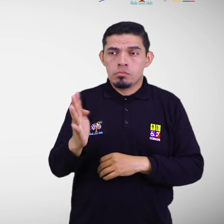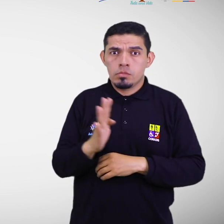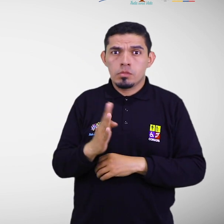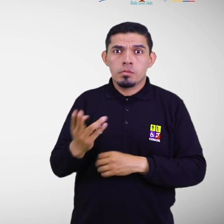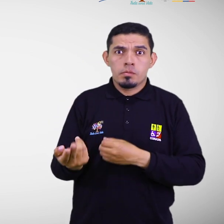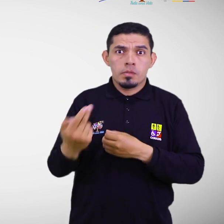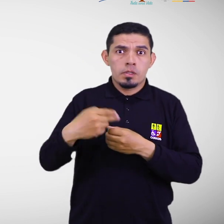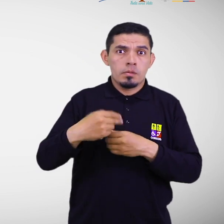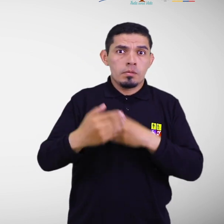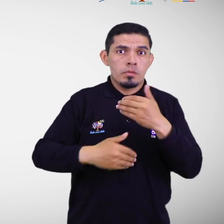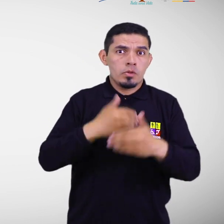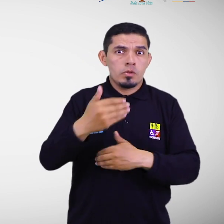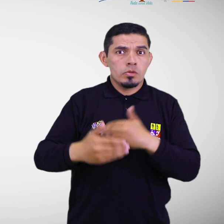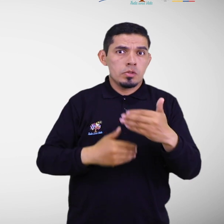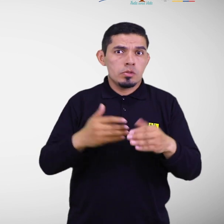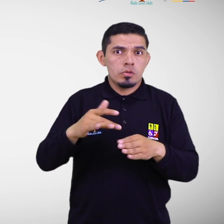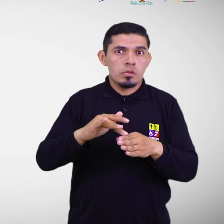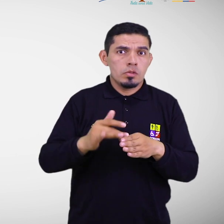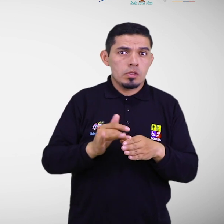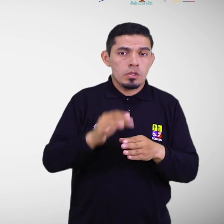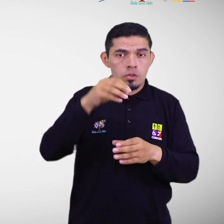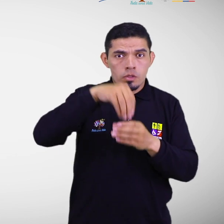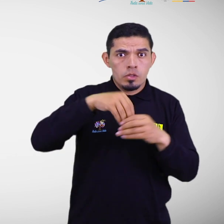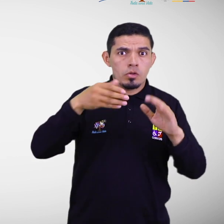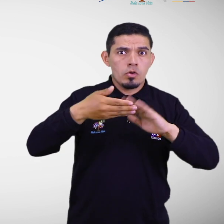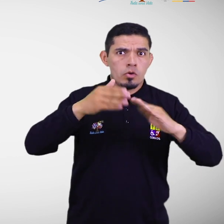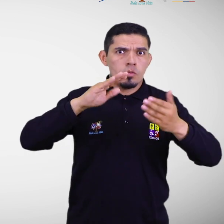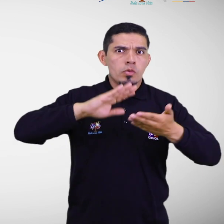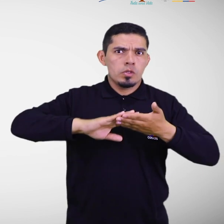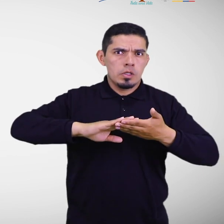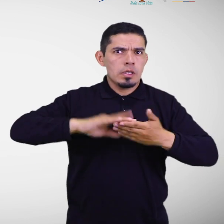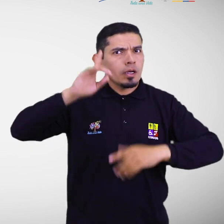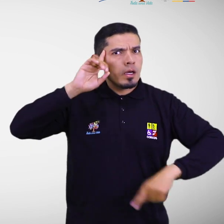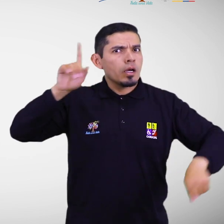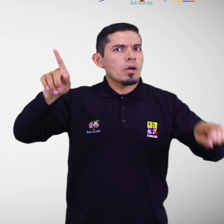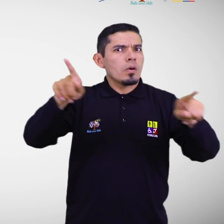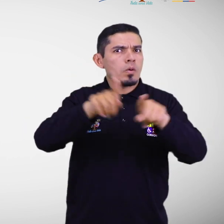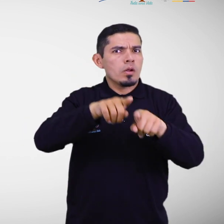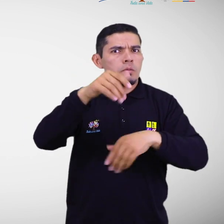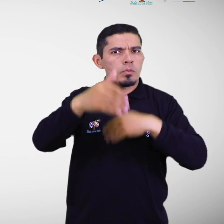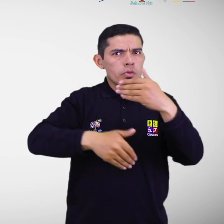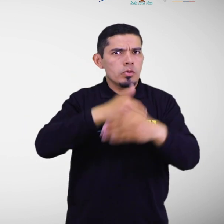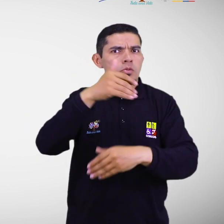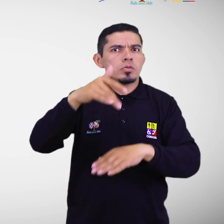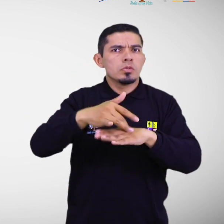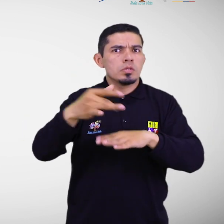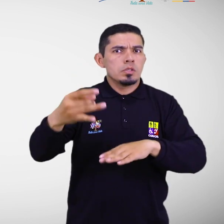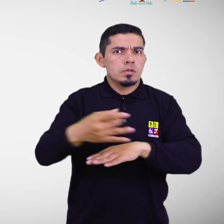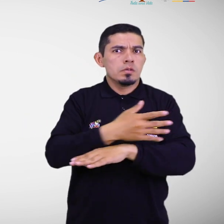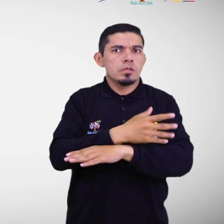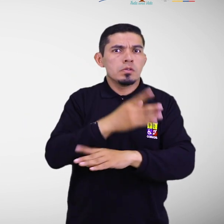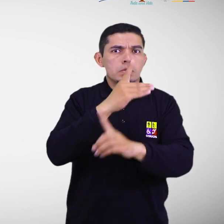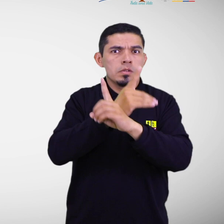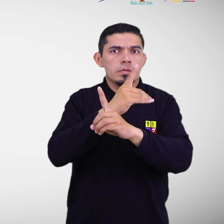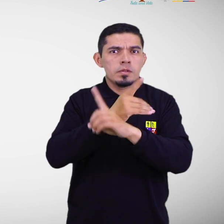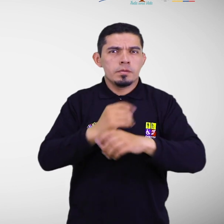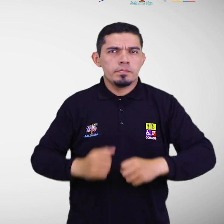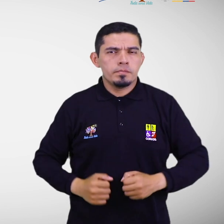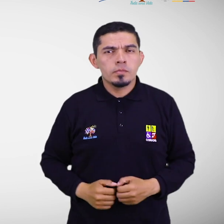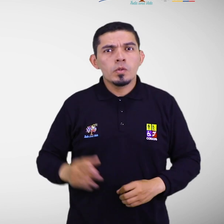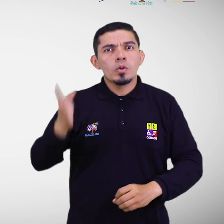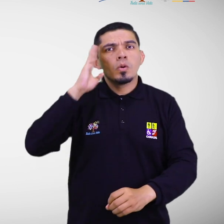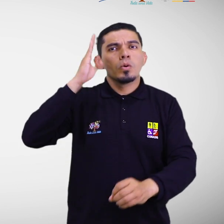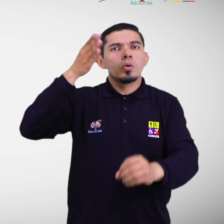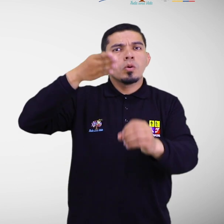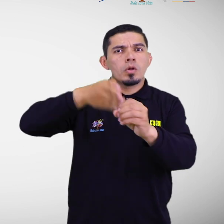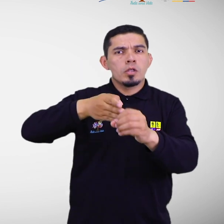procesos de gestión de riesgos dentro de las comunidades aprueben un proceso de sensibilización en discapacidades. A fin de que